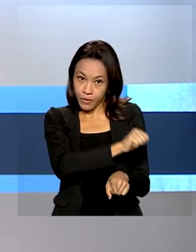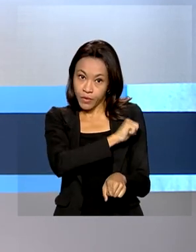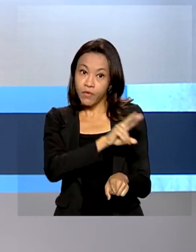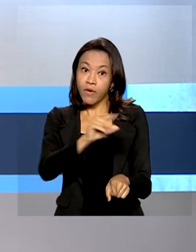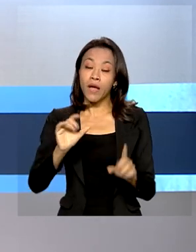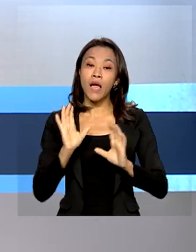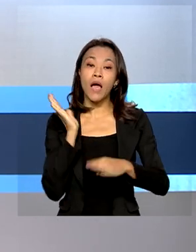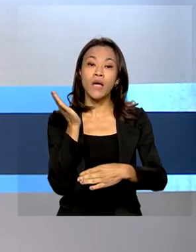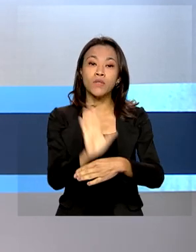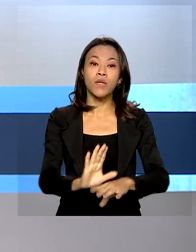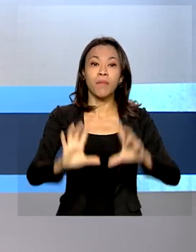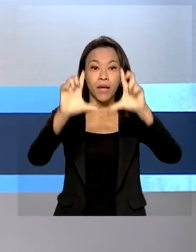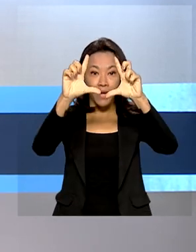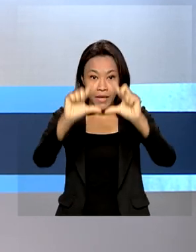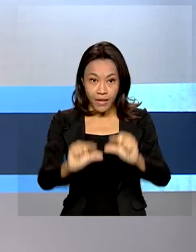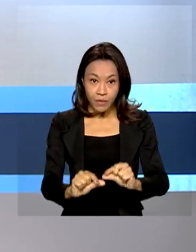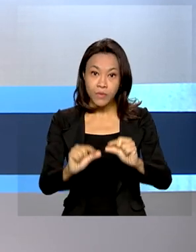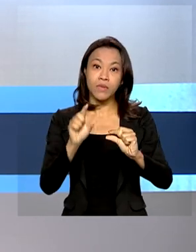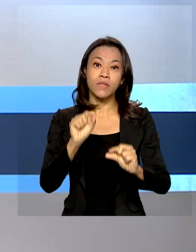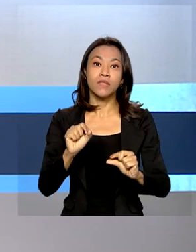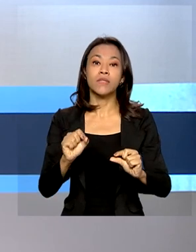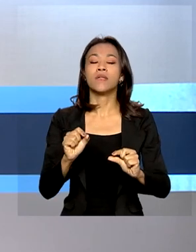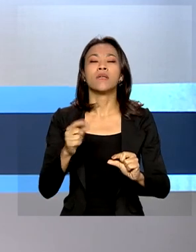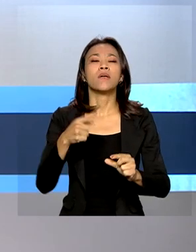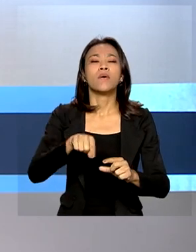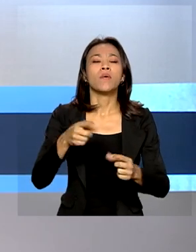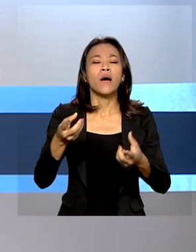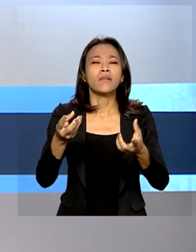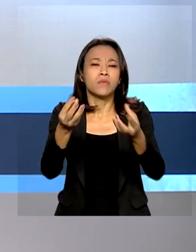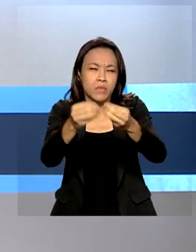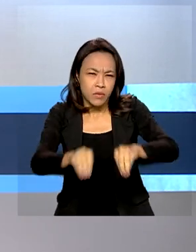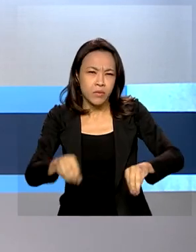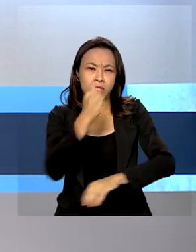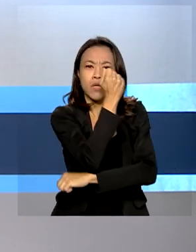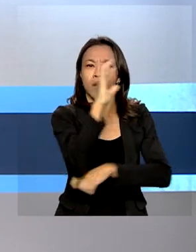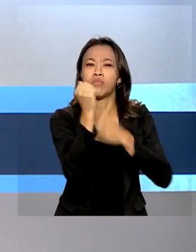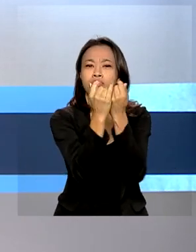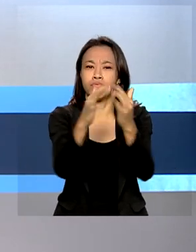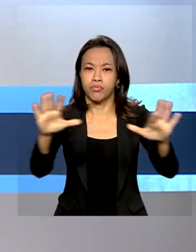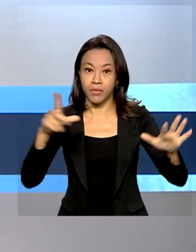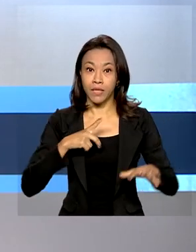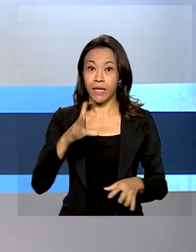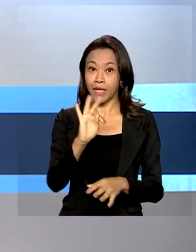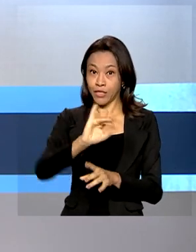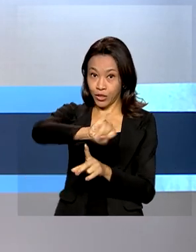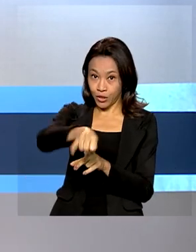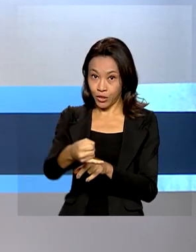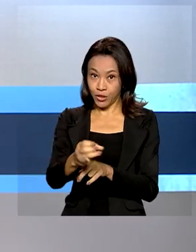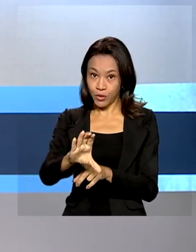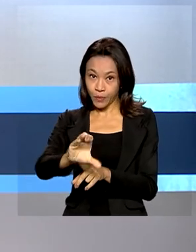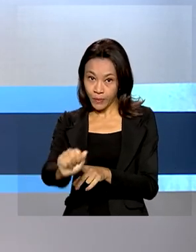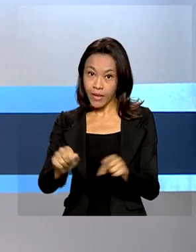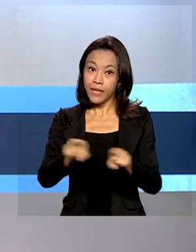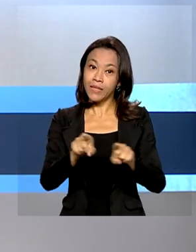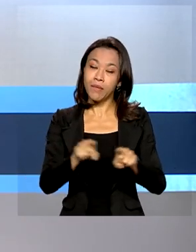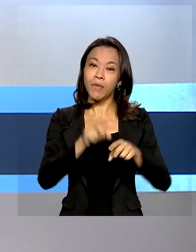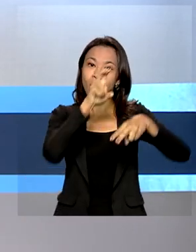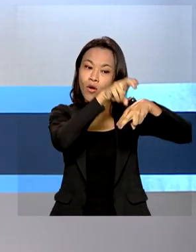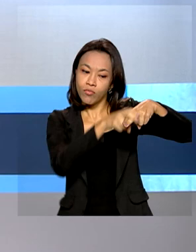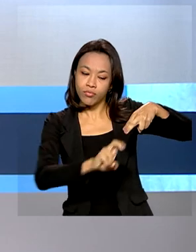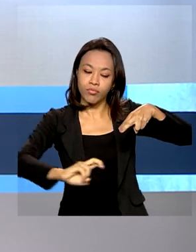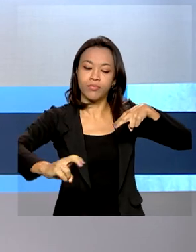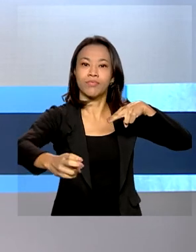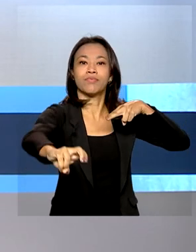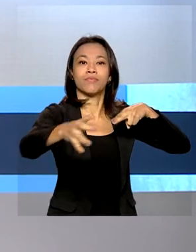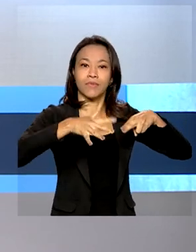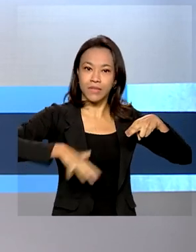diminuição dos impactos ambientais do Parque da Tijuca, onde fica o Corcovado e o Cristo Redentor. Também foi assinado o documento para